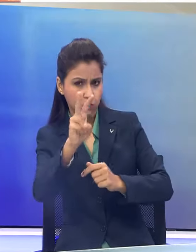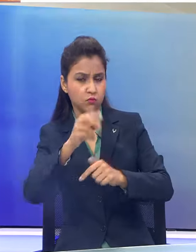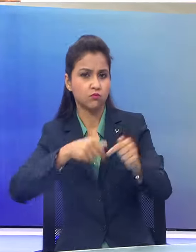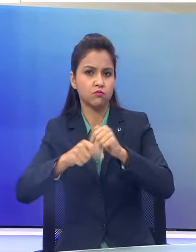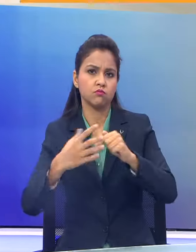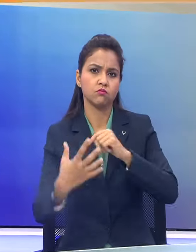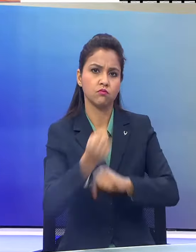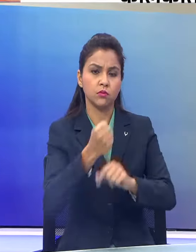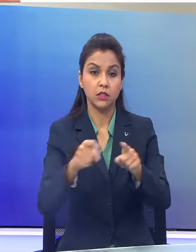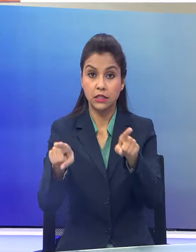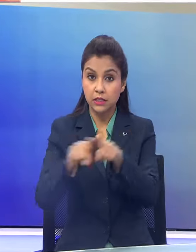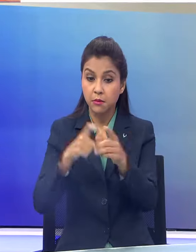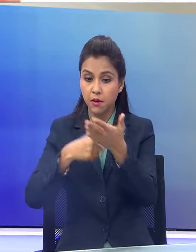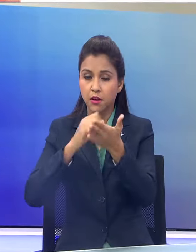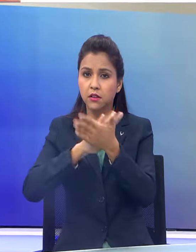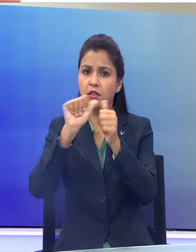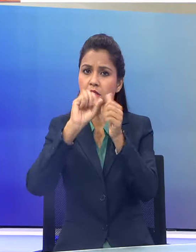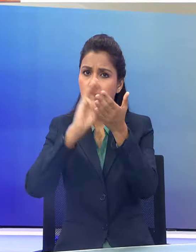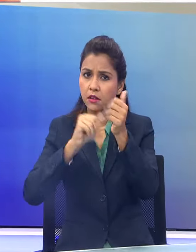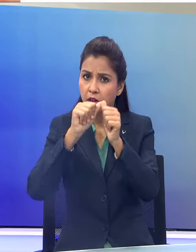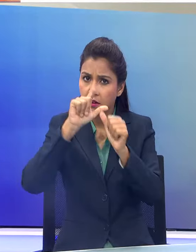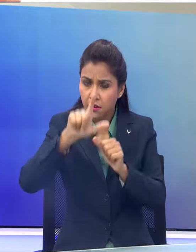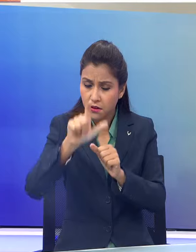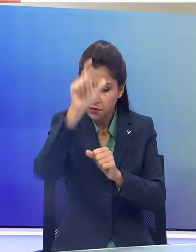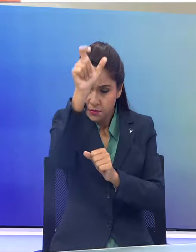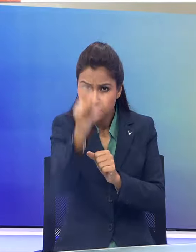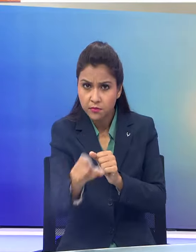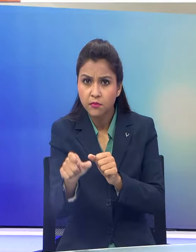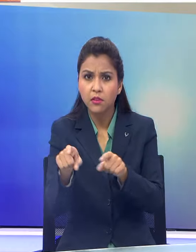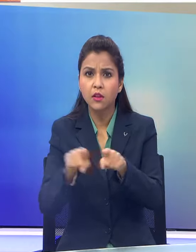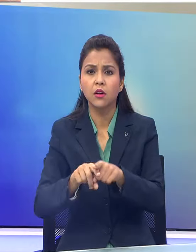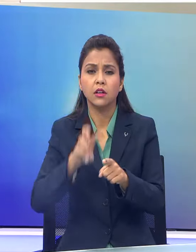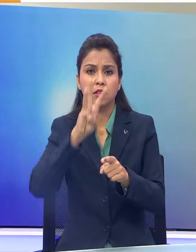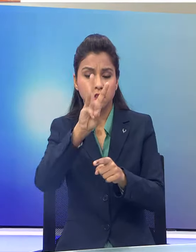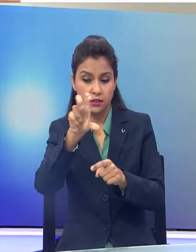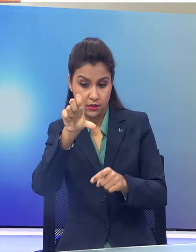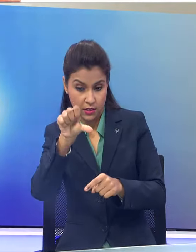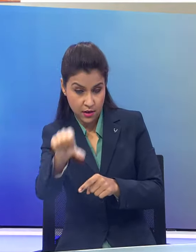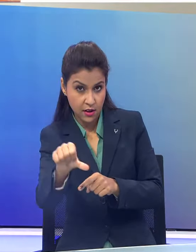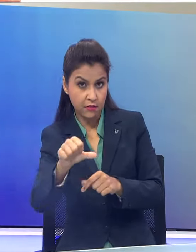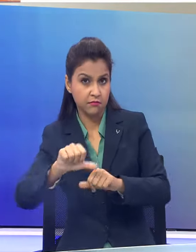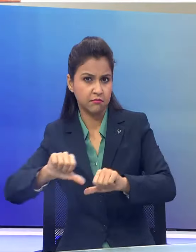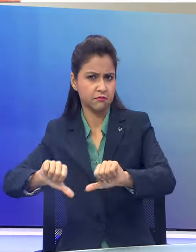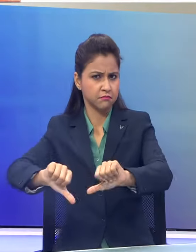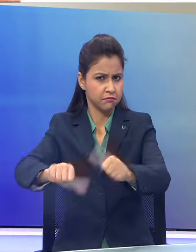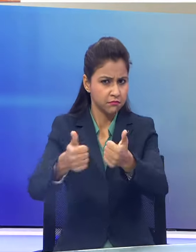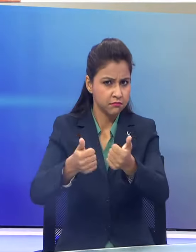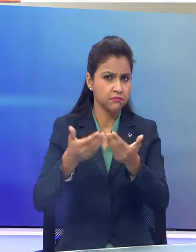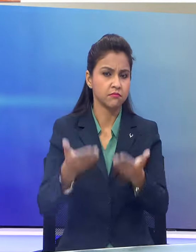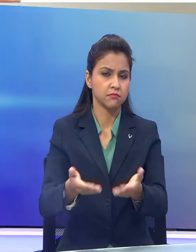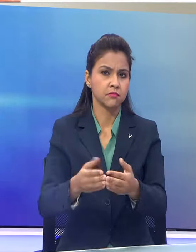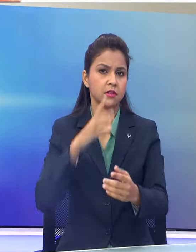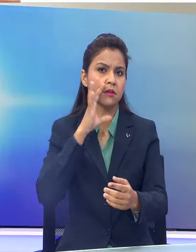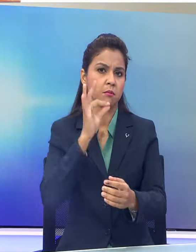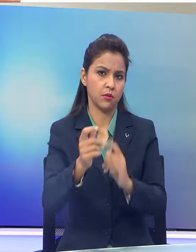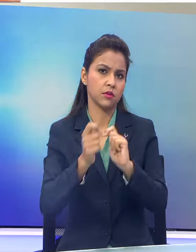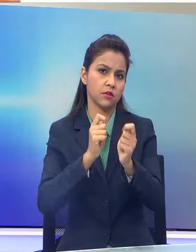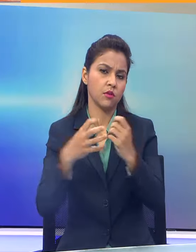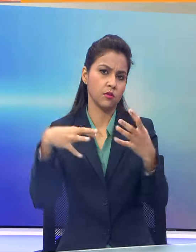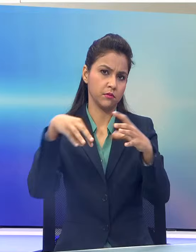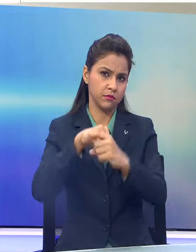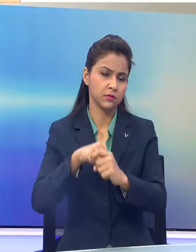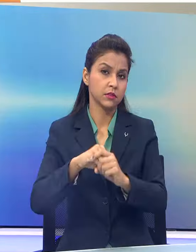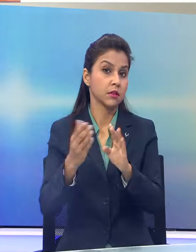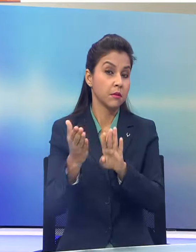वही रह्मान उल्ला गुर्वार्स ने 49 रन बनाकर कॉलकता की जीत में एहम भूमिका निभाई इससे पहले